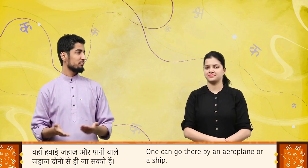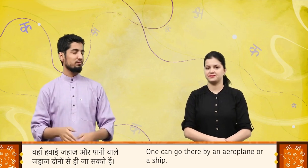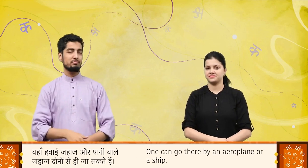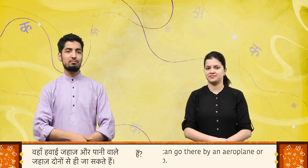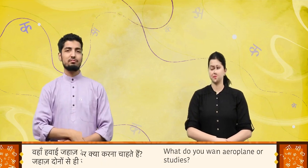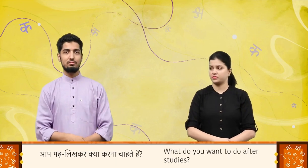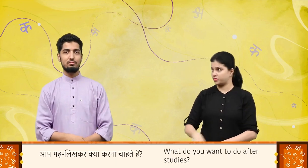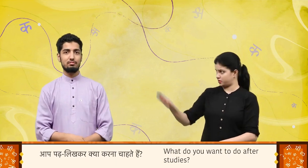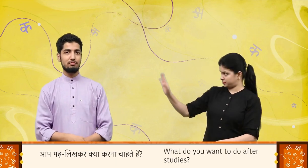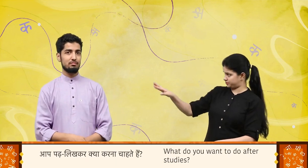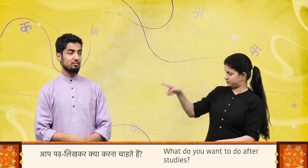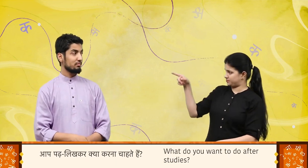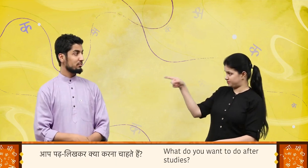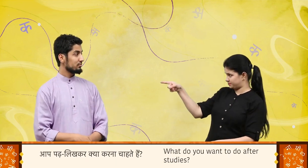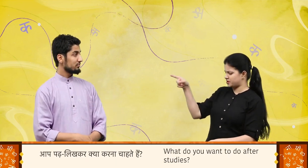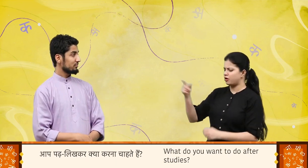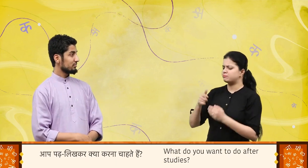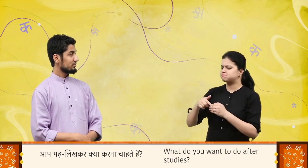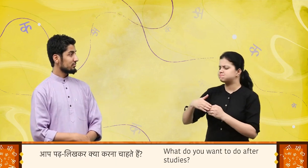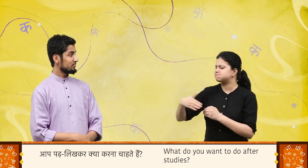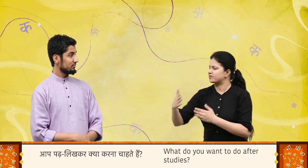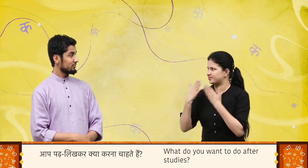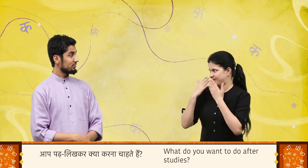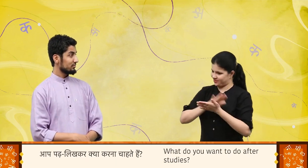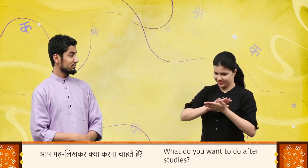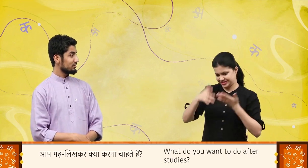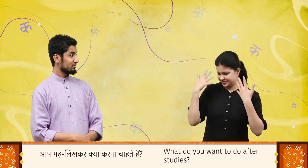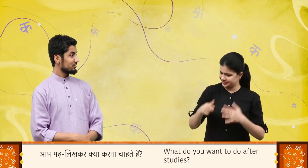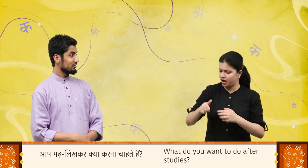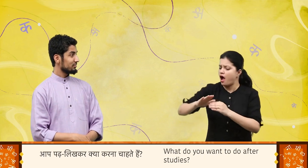हैं आप पढ़ लिखकर क्या करना चाहते हैं?